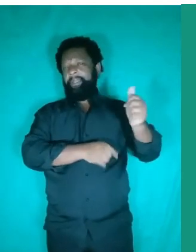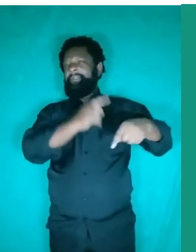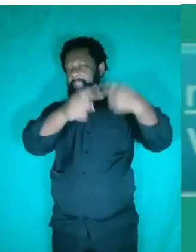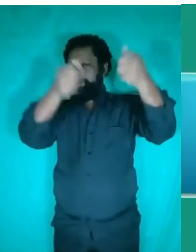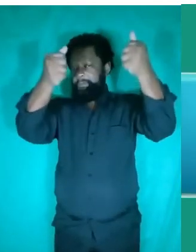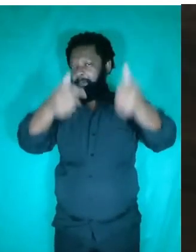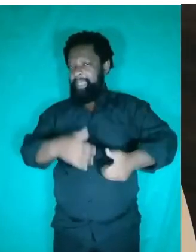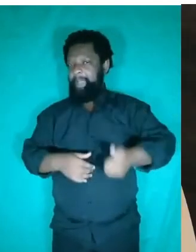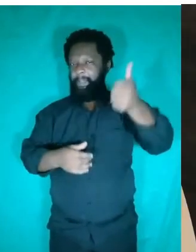vamos explicar melhor essa situação.